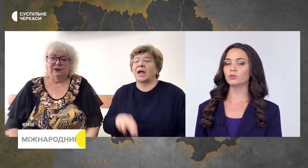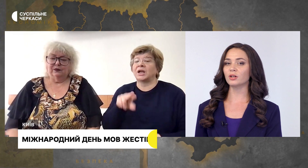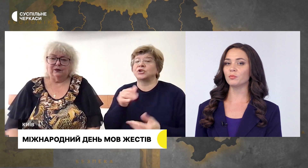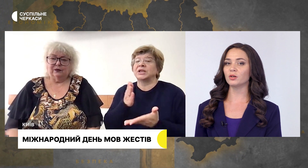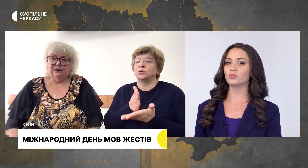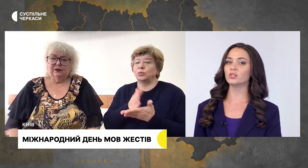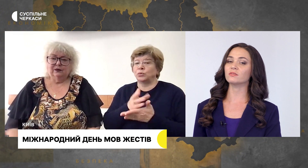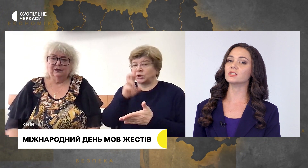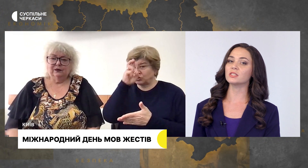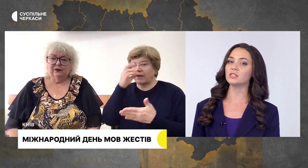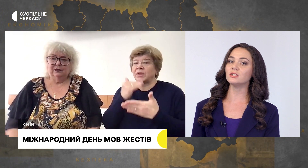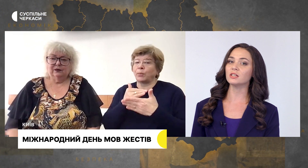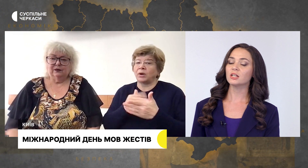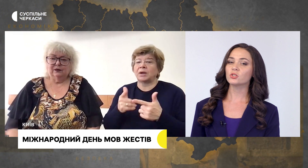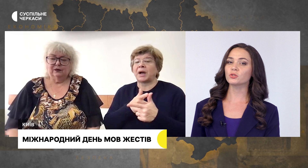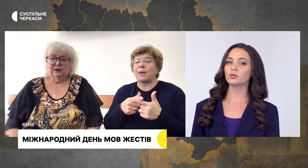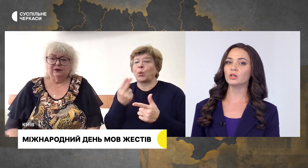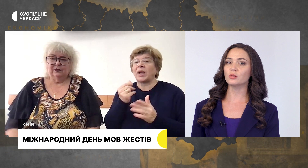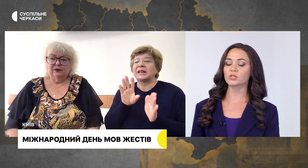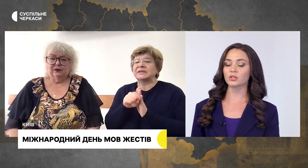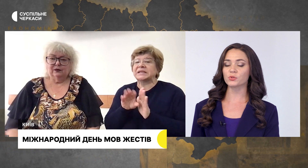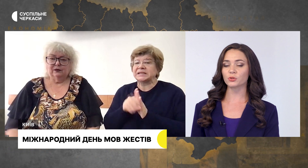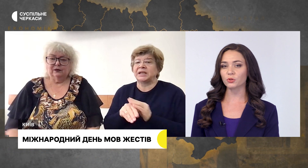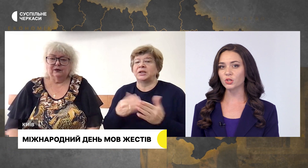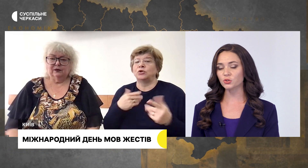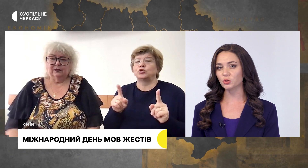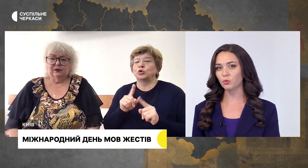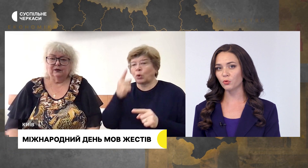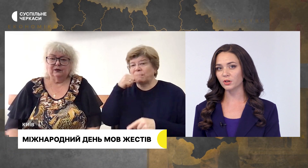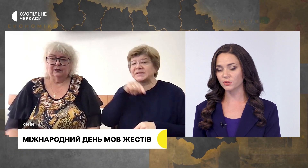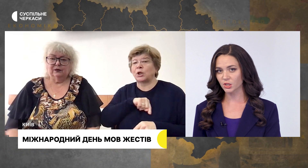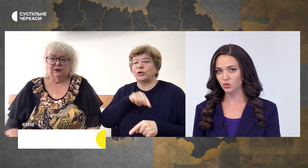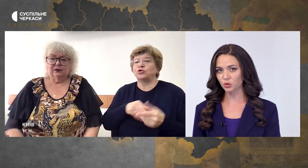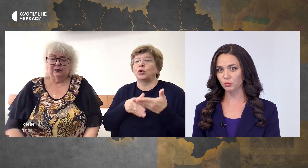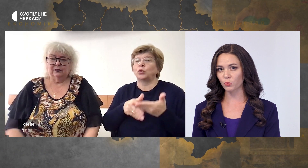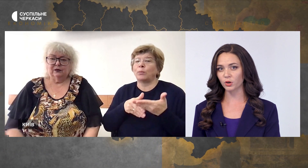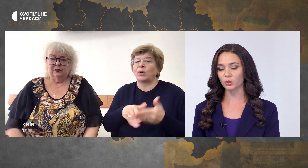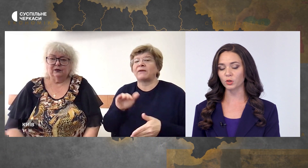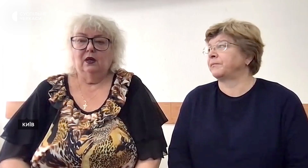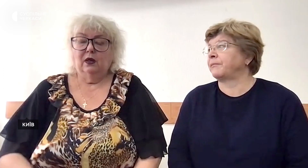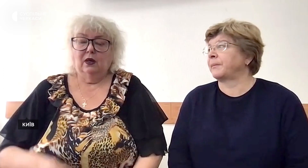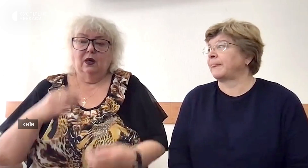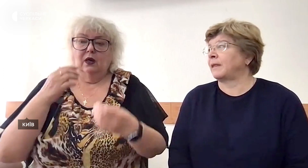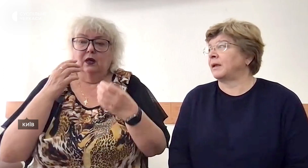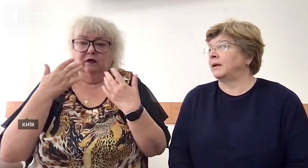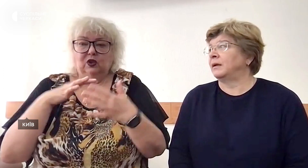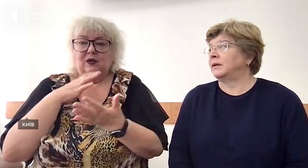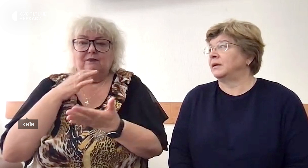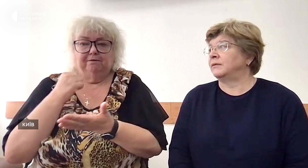державні програми або ж інвестиційні щодо психологічної допомоги, фізичної допомоги людям?